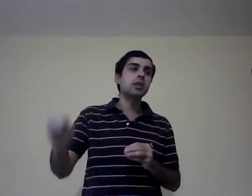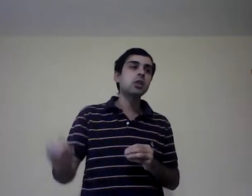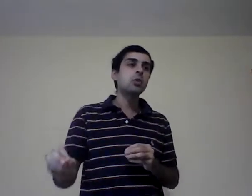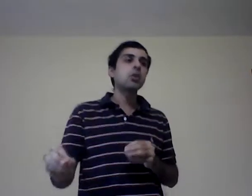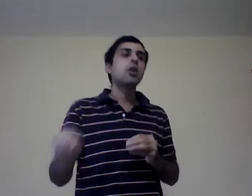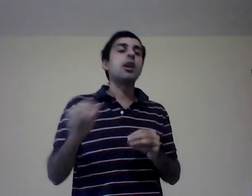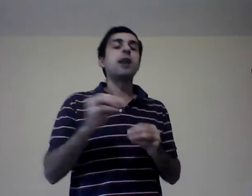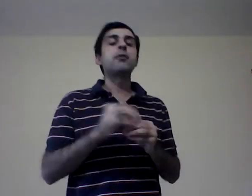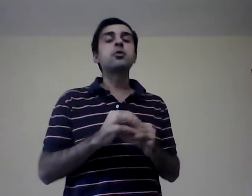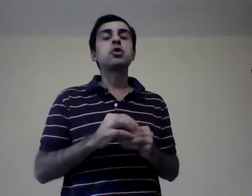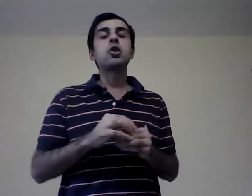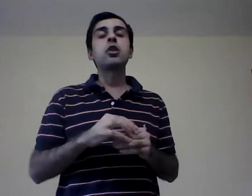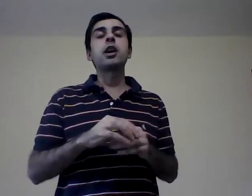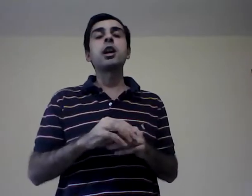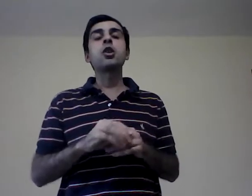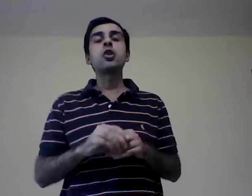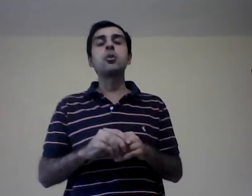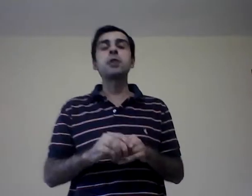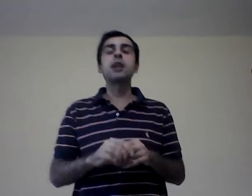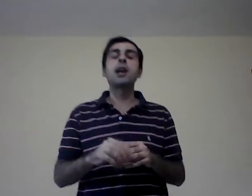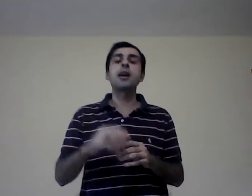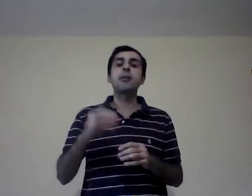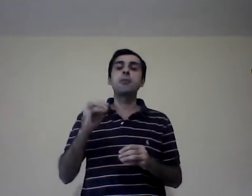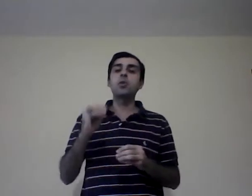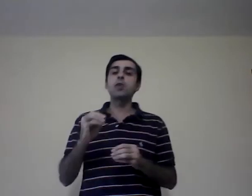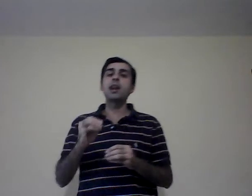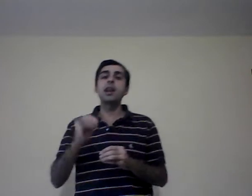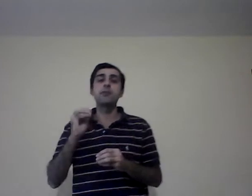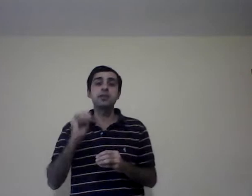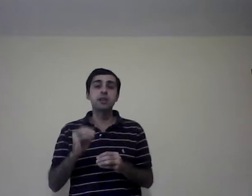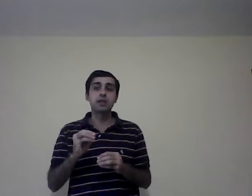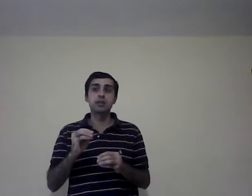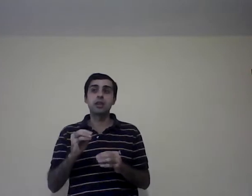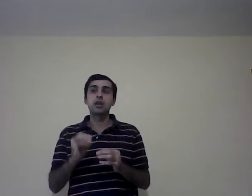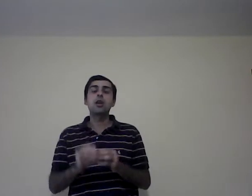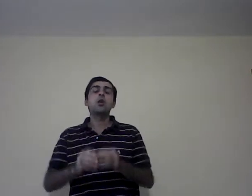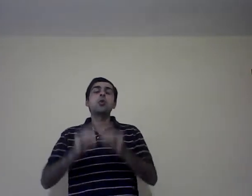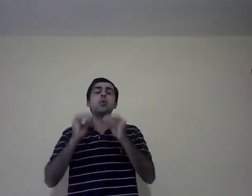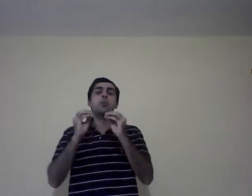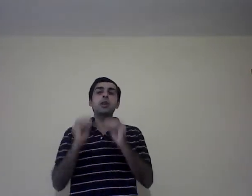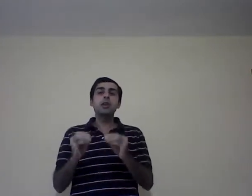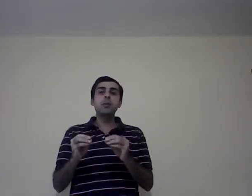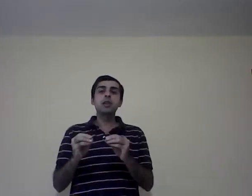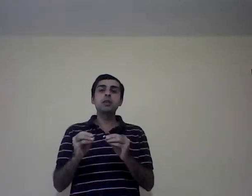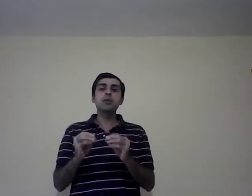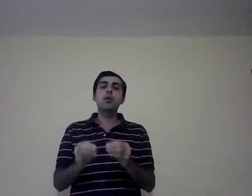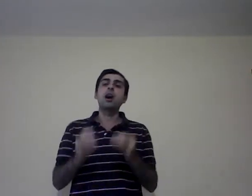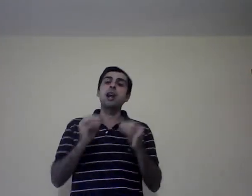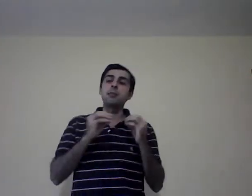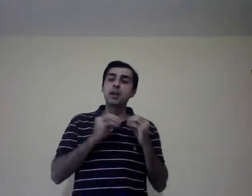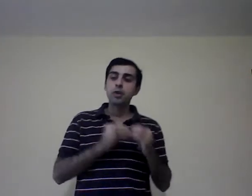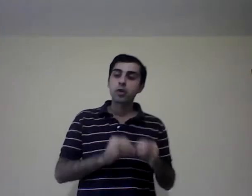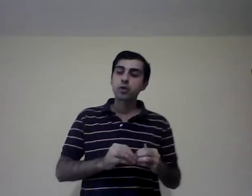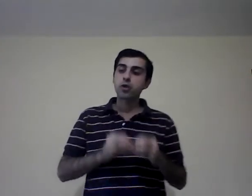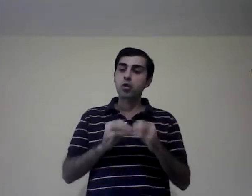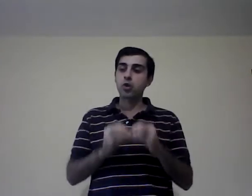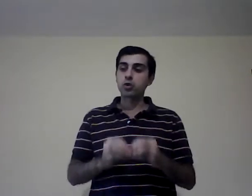La función económica busca la eficiencia, cumplir el objetivo al menor costo